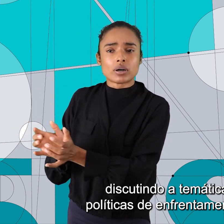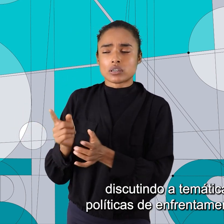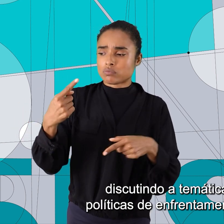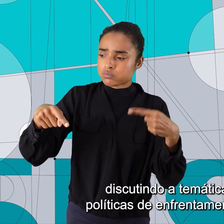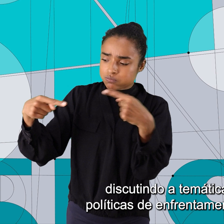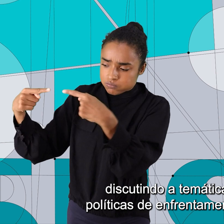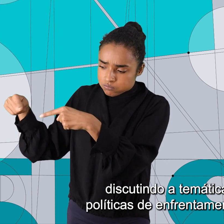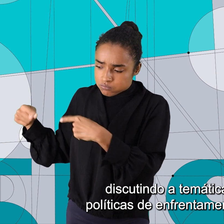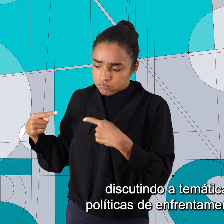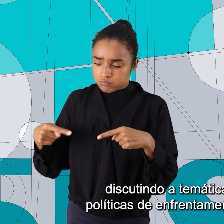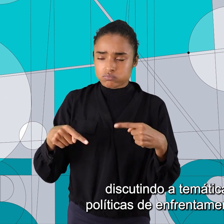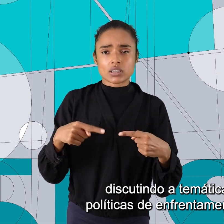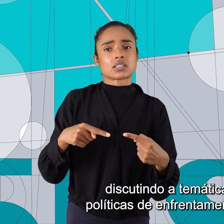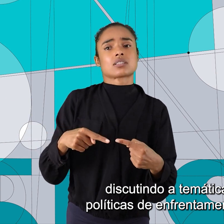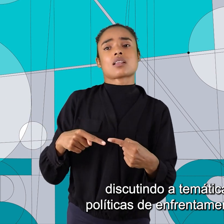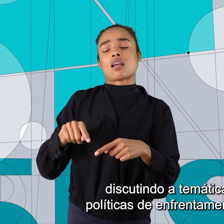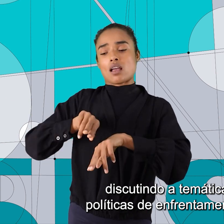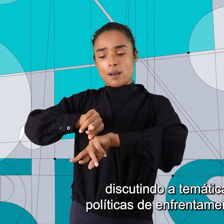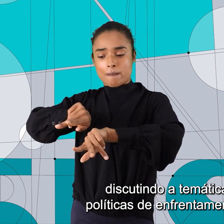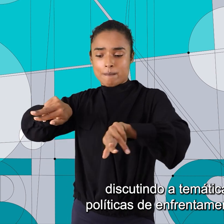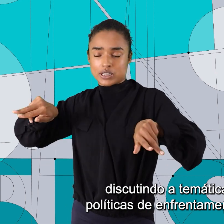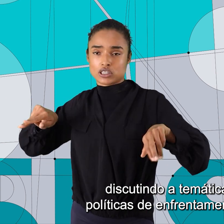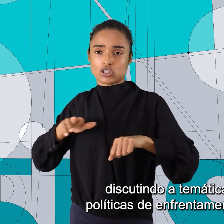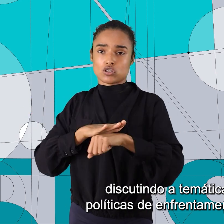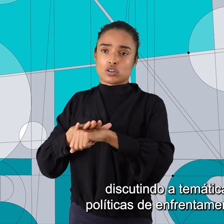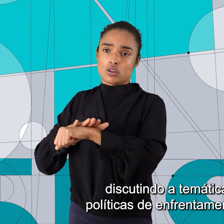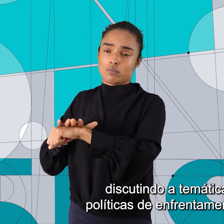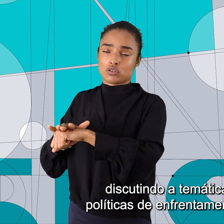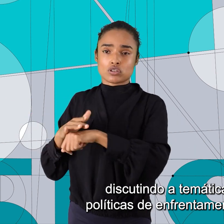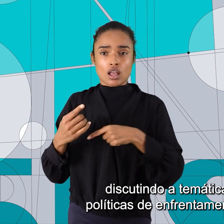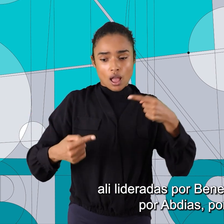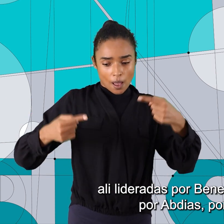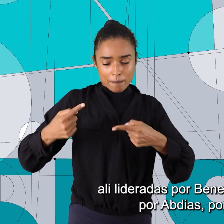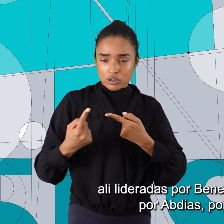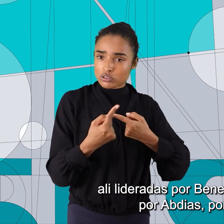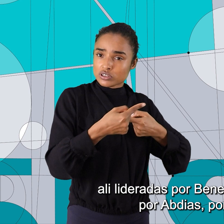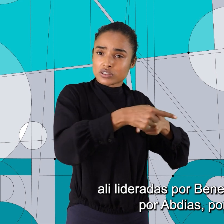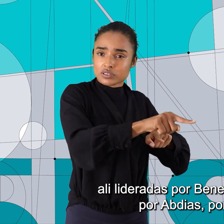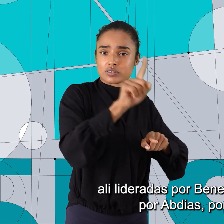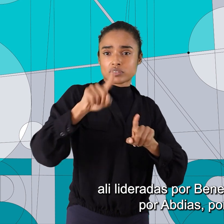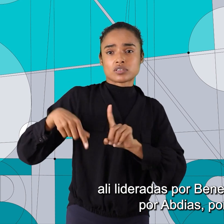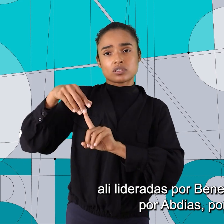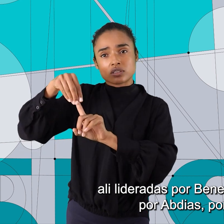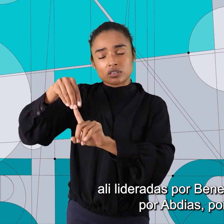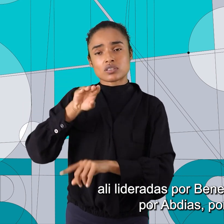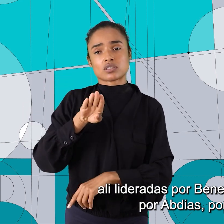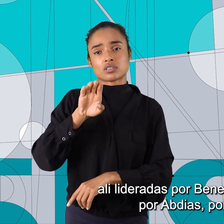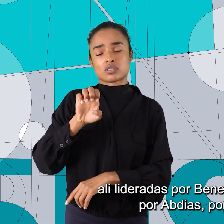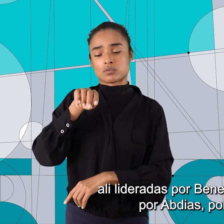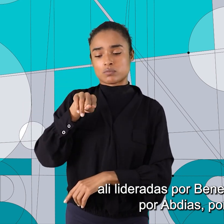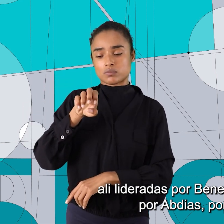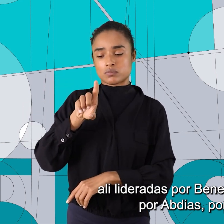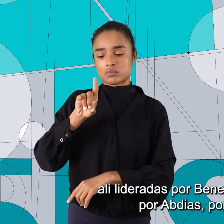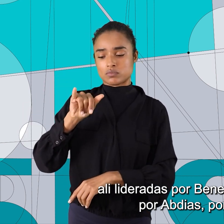discutindo a temática racial e as políticas de enfrentamento ao racismo, lideradas por Benedita da